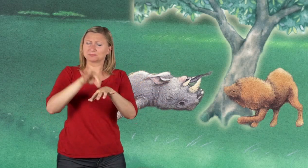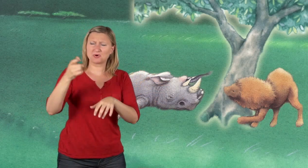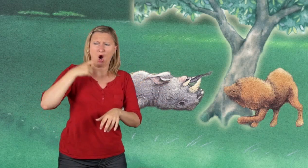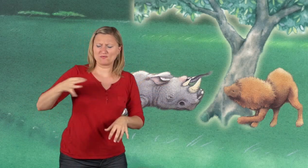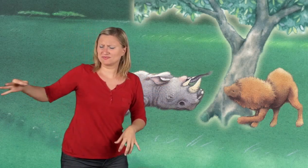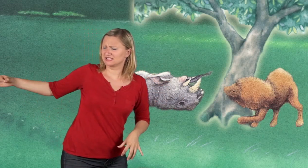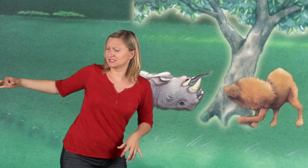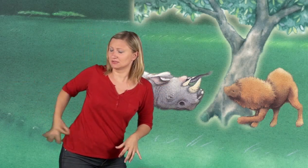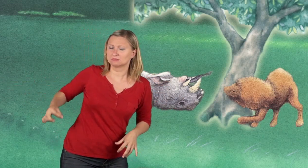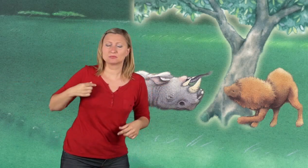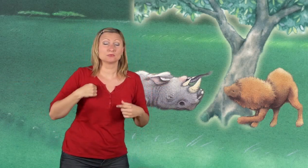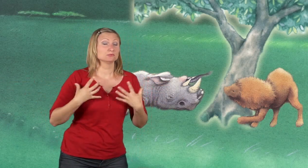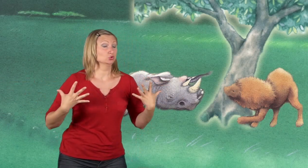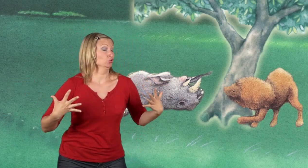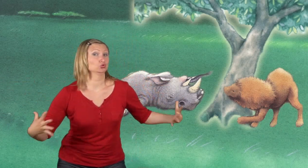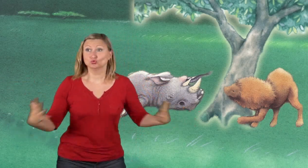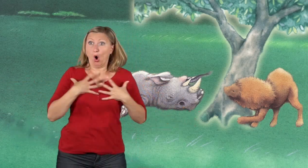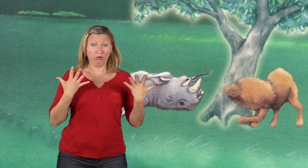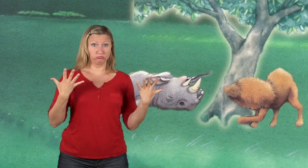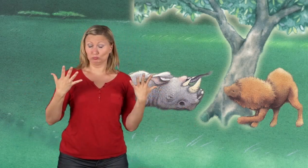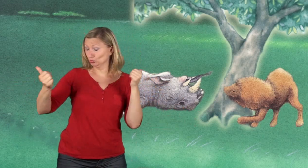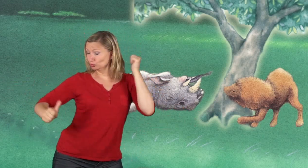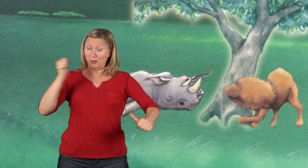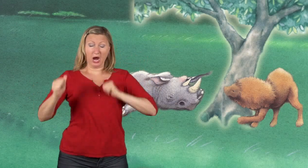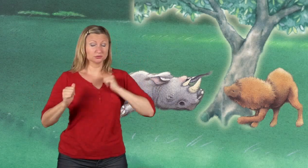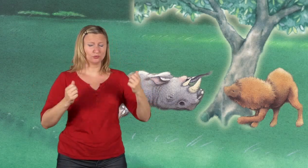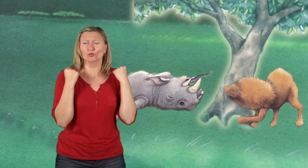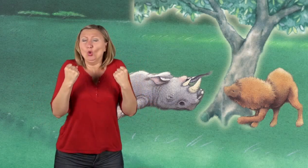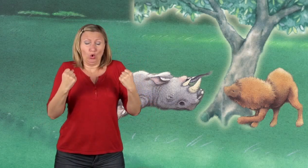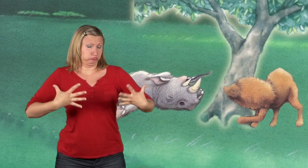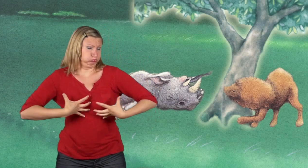das Nashorn. Tja, und dann bin ich, blind vor Wut und Schmerz, gegen diesen Baum gerannt.